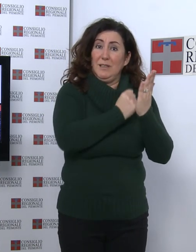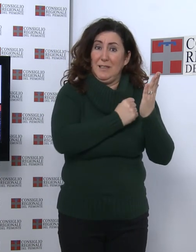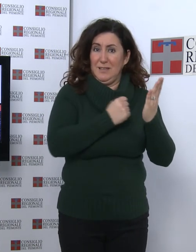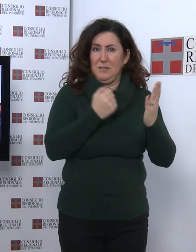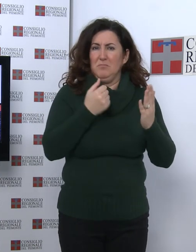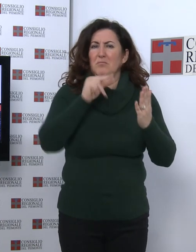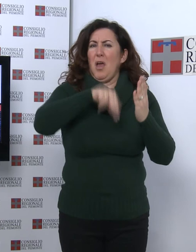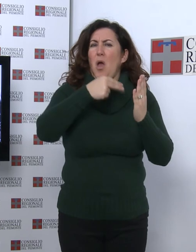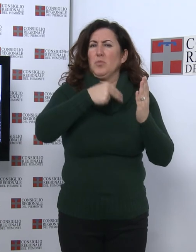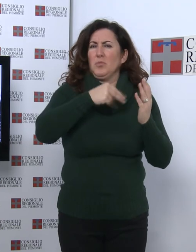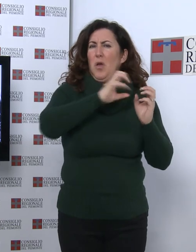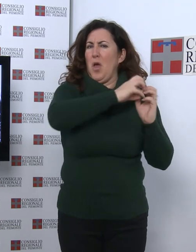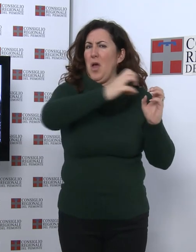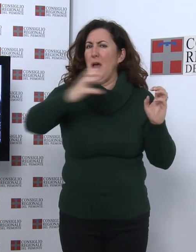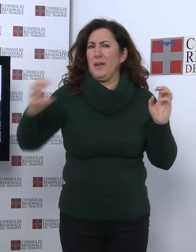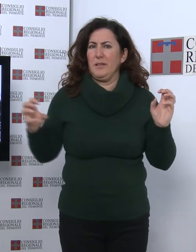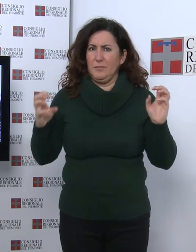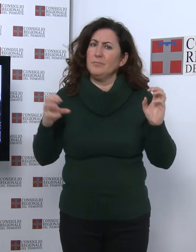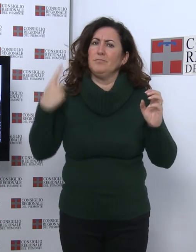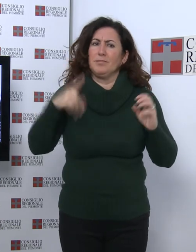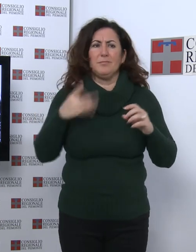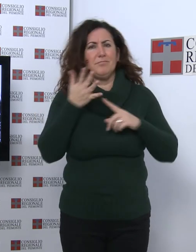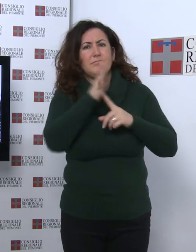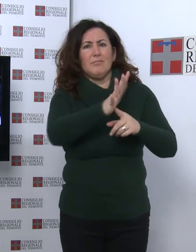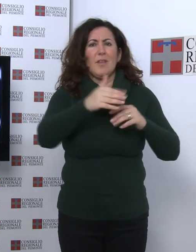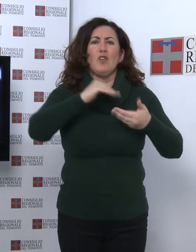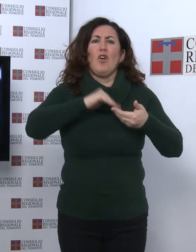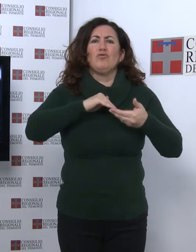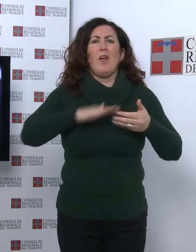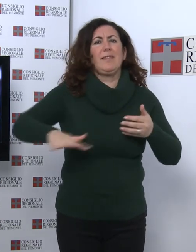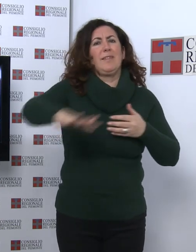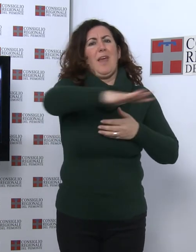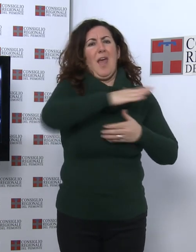la vita e la società con straordinaria efficacia comunicativa Grazie a